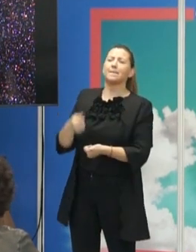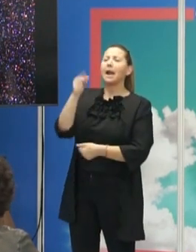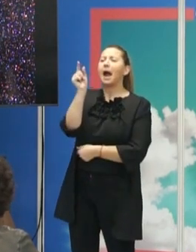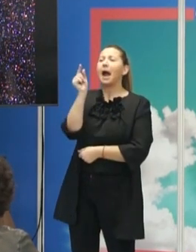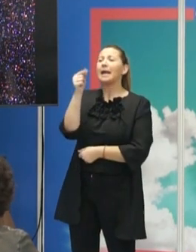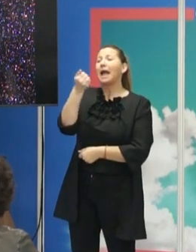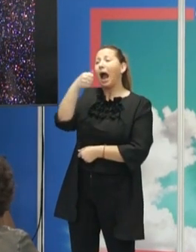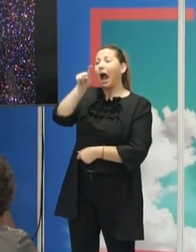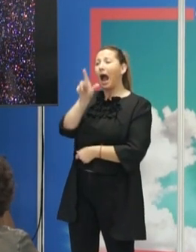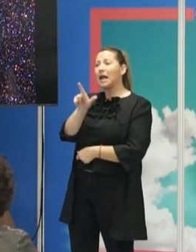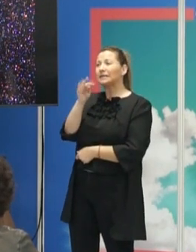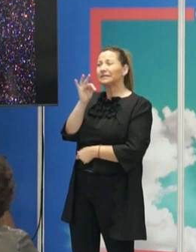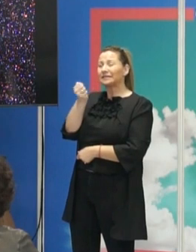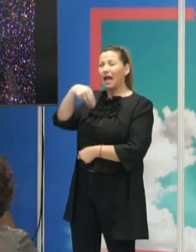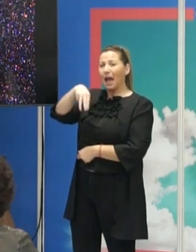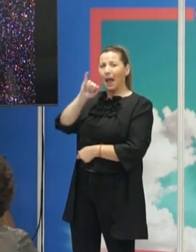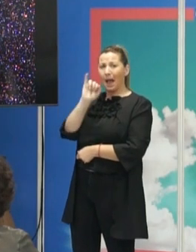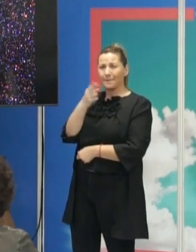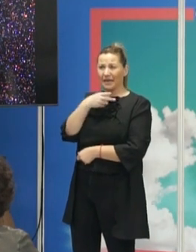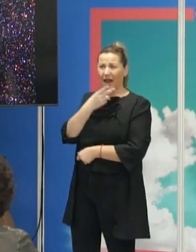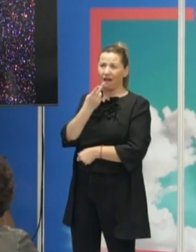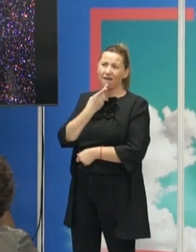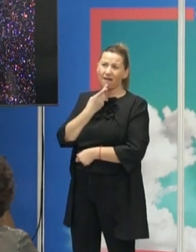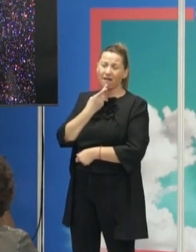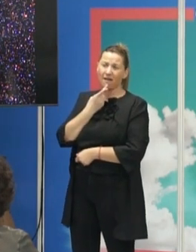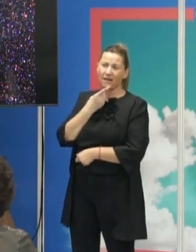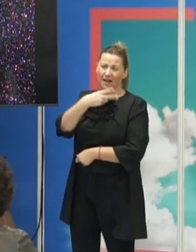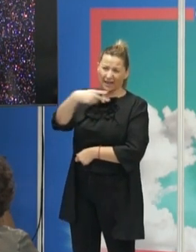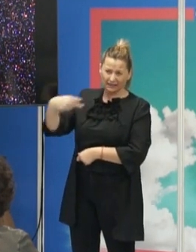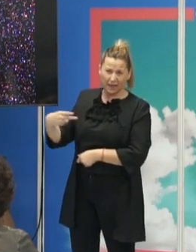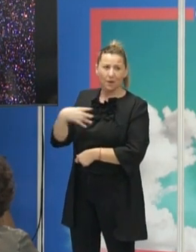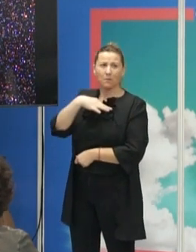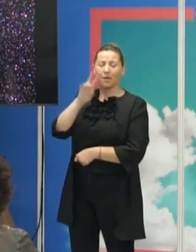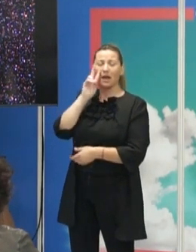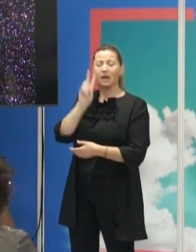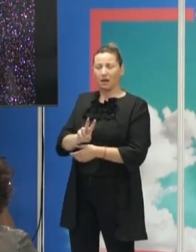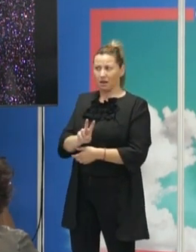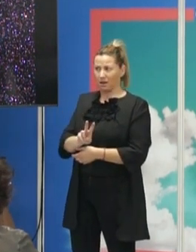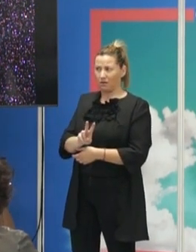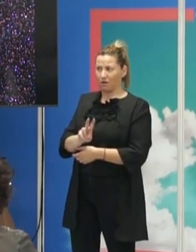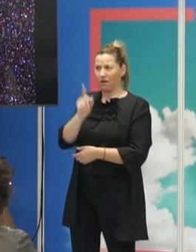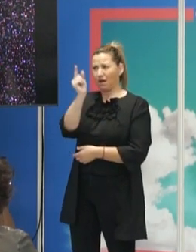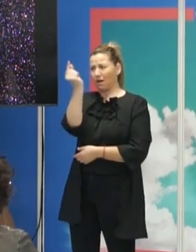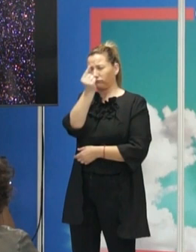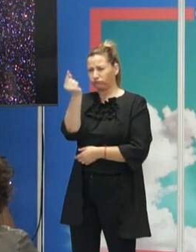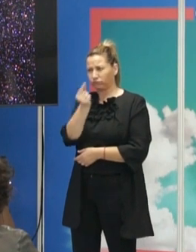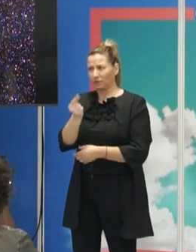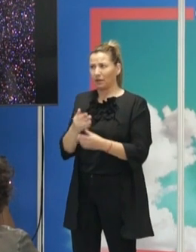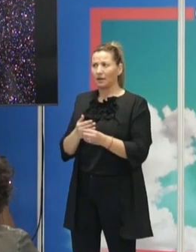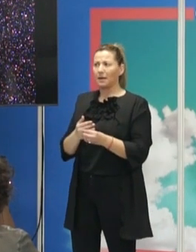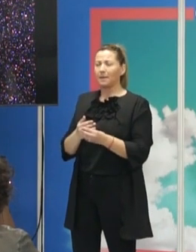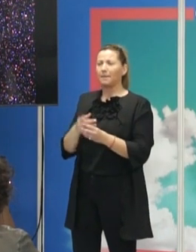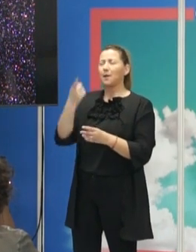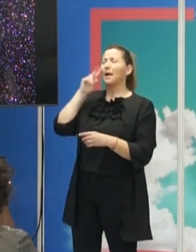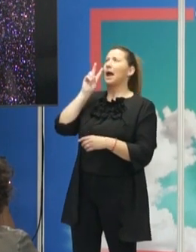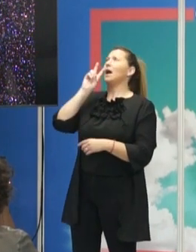Pero si nos queremos ir hace 160.000 años, que va a coincidir con la origen de la humanidad, nos tenemos que salir de nuestra galaxia, pero para